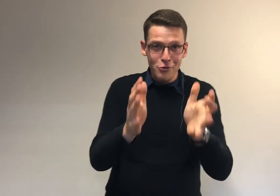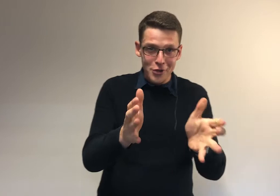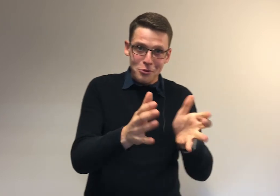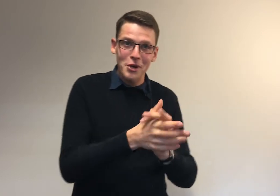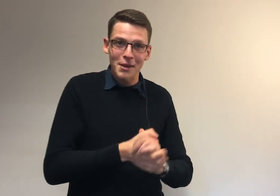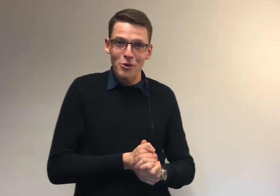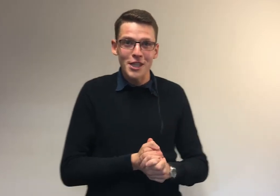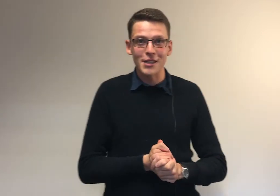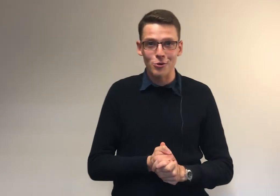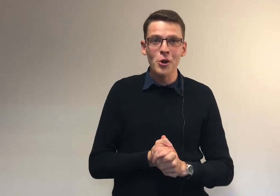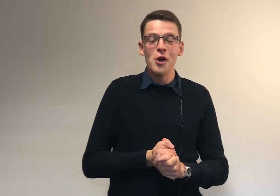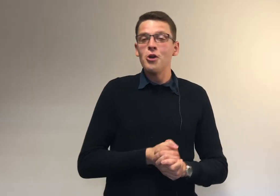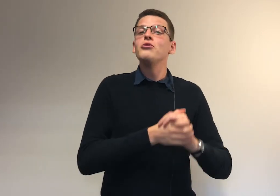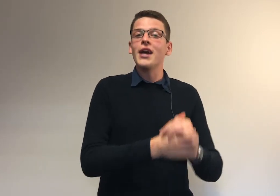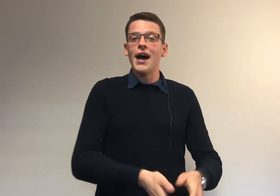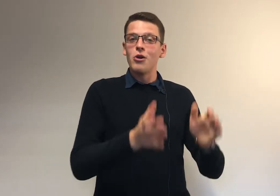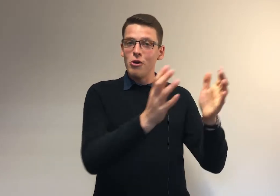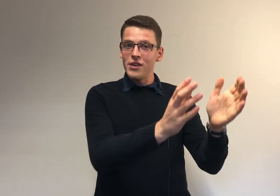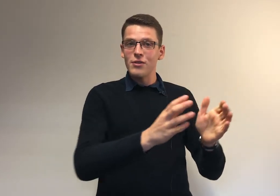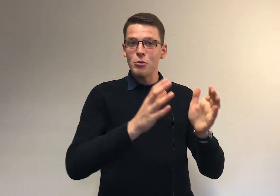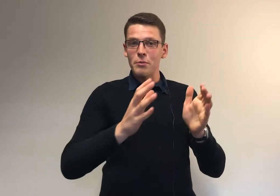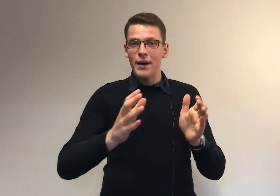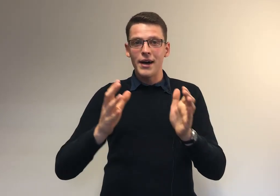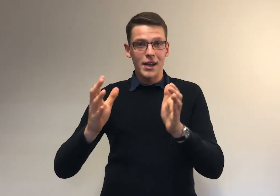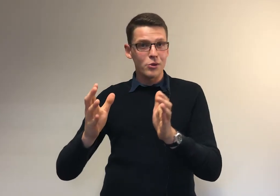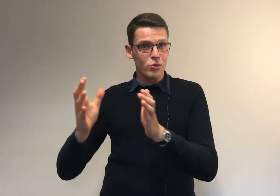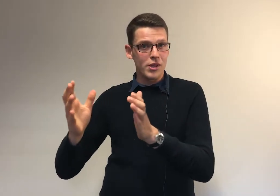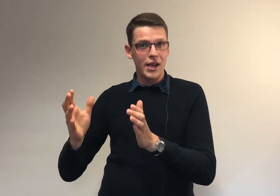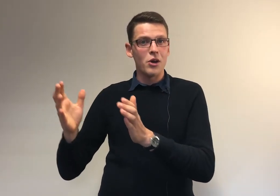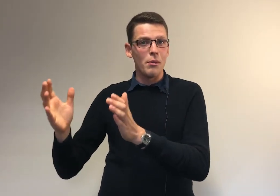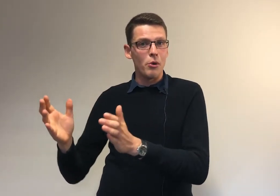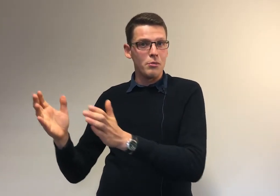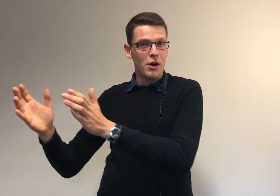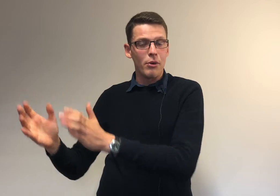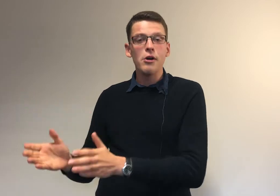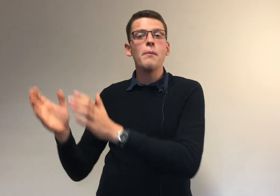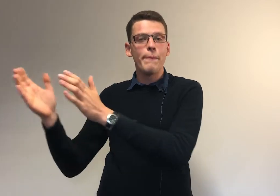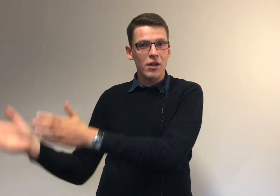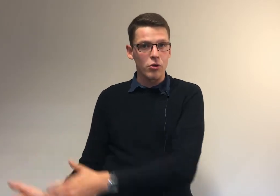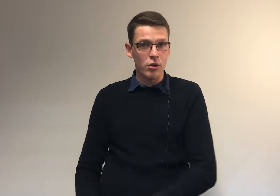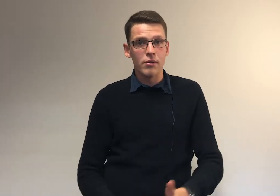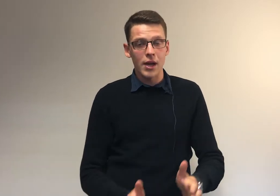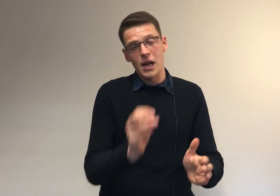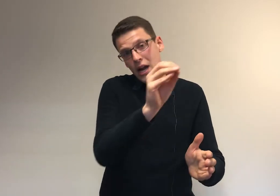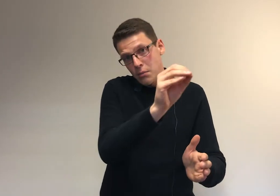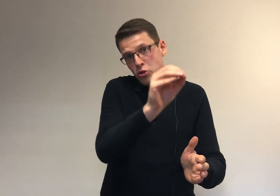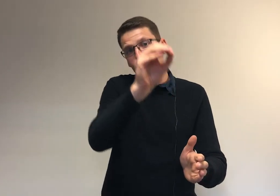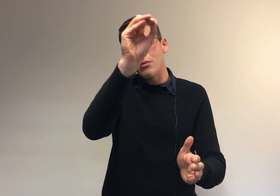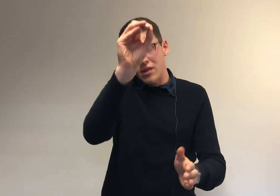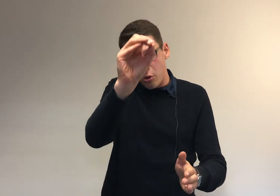ouvre tes cours et réponds à cette question. Tu diras, Clovis ne peut pas être considéré comme premier empereur, parce que, et là, à la limite, tu peux commencer en